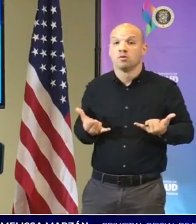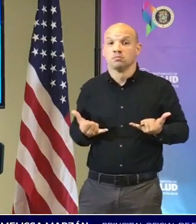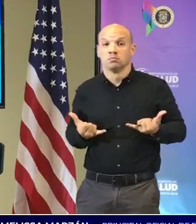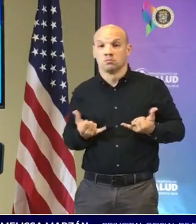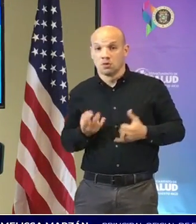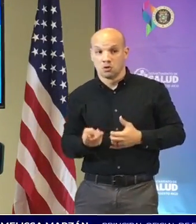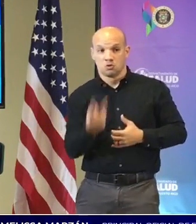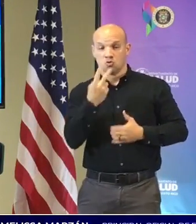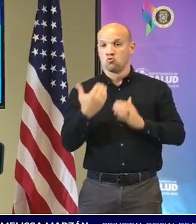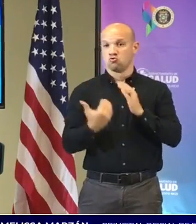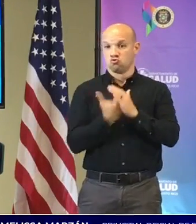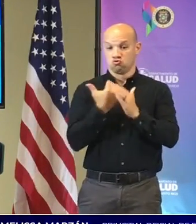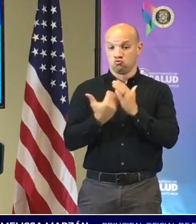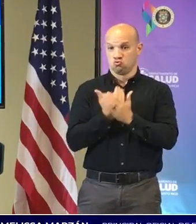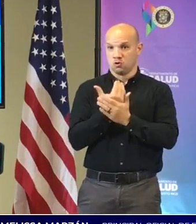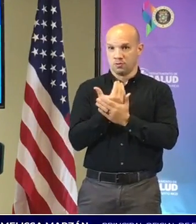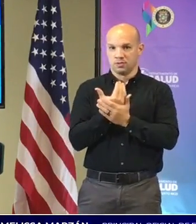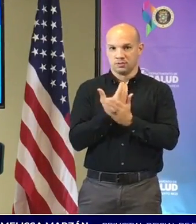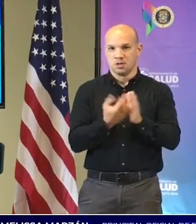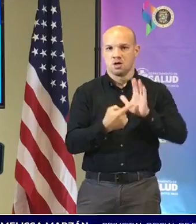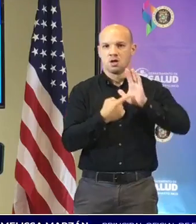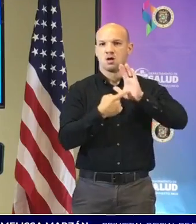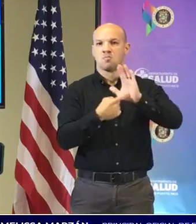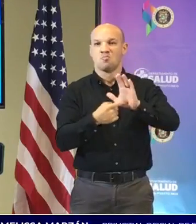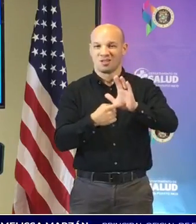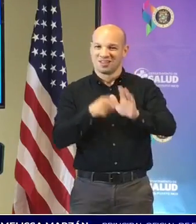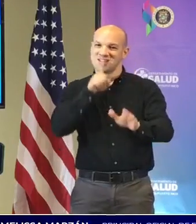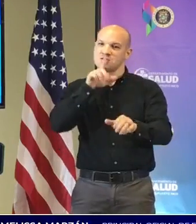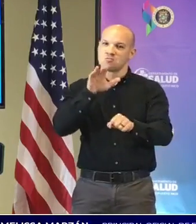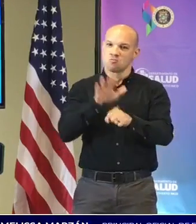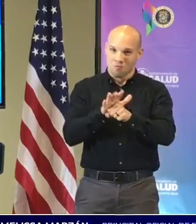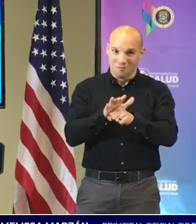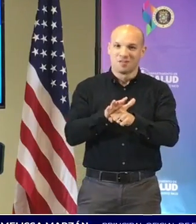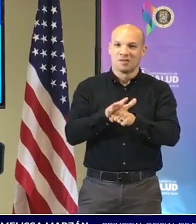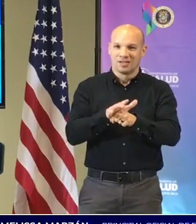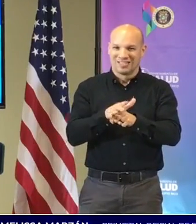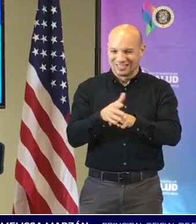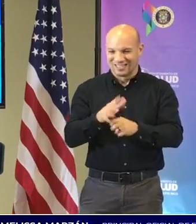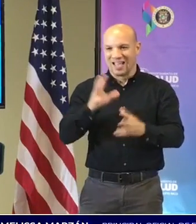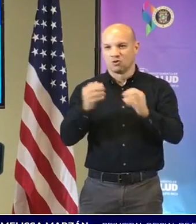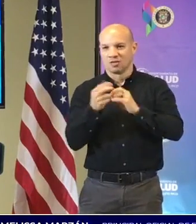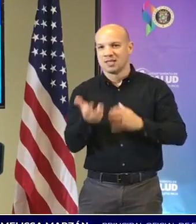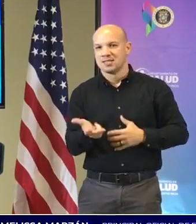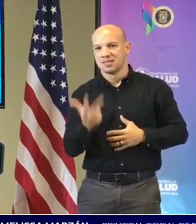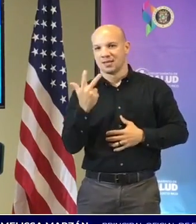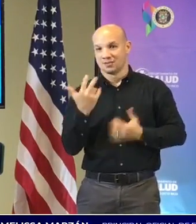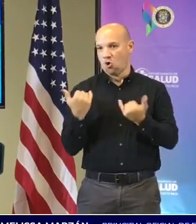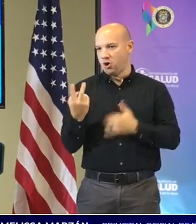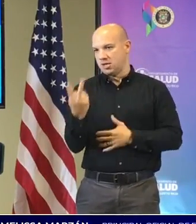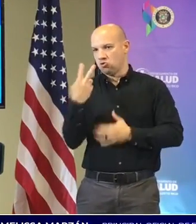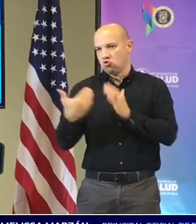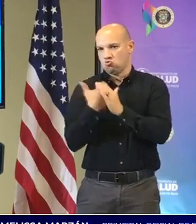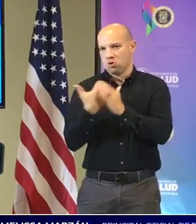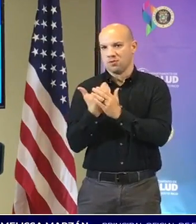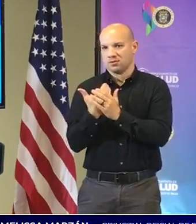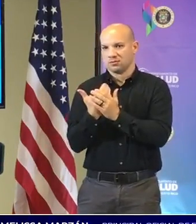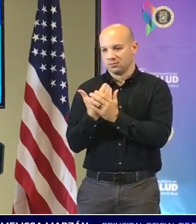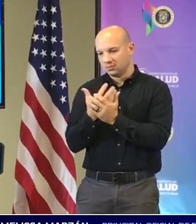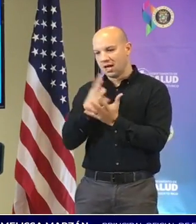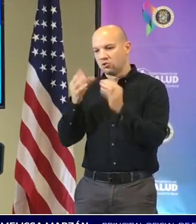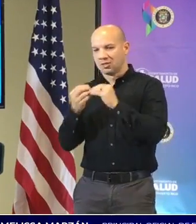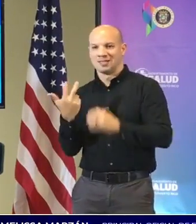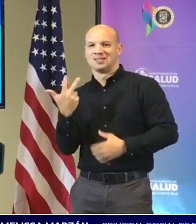muestras confirmadas para Omicron para un total de tres casos confirmados de Omicron en Puerto Rico las dos